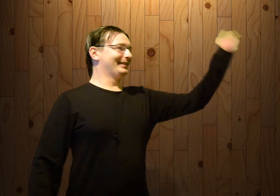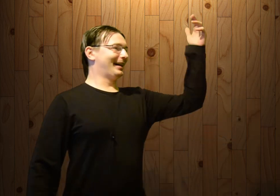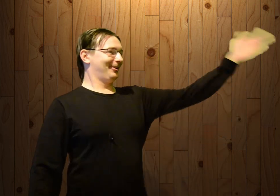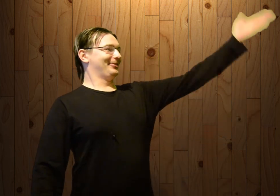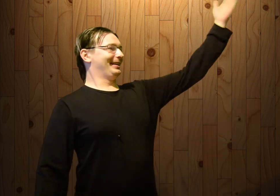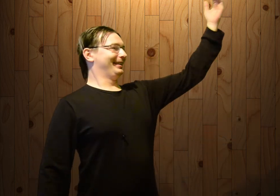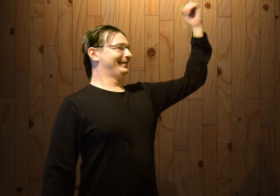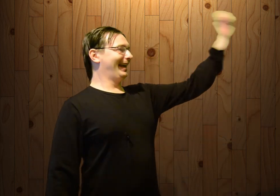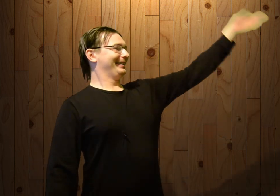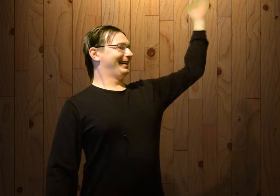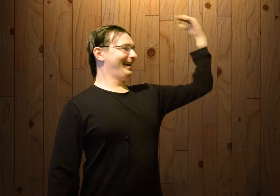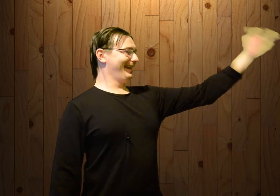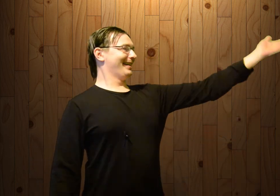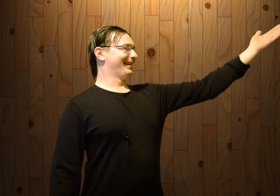второго День Оленя.